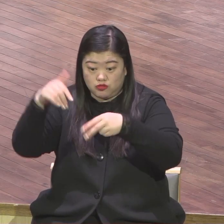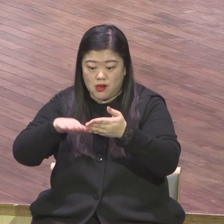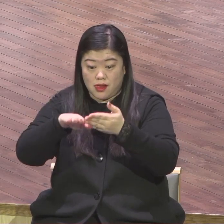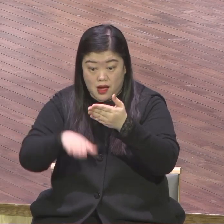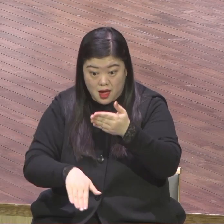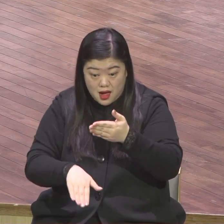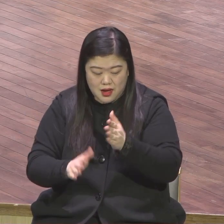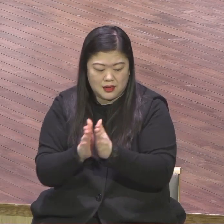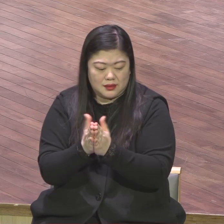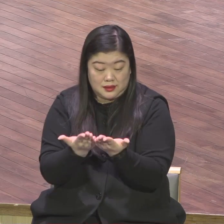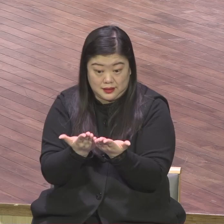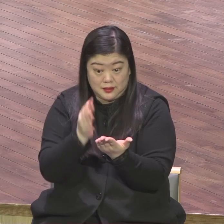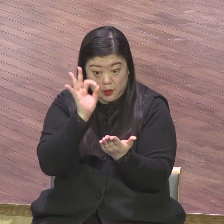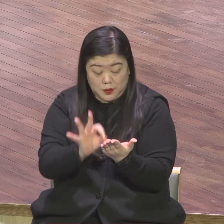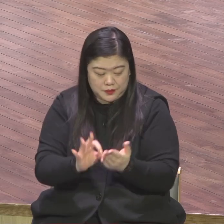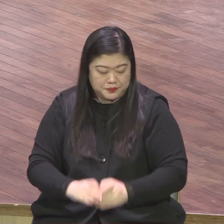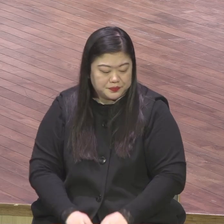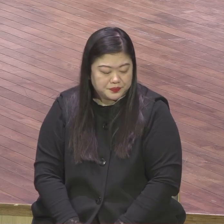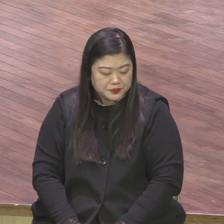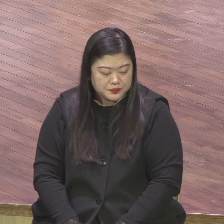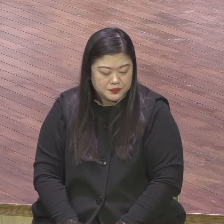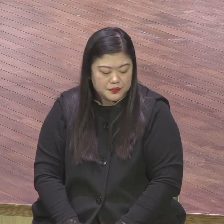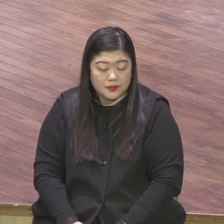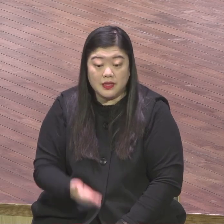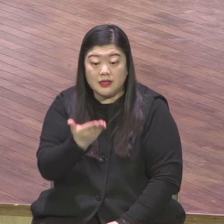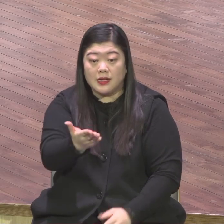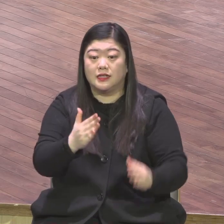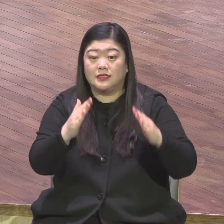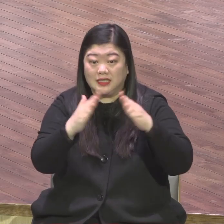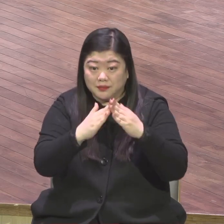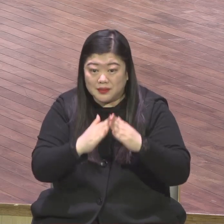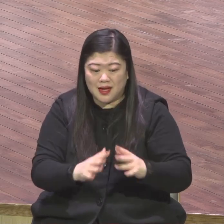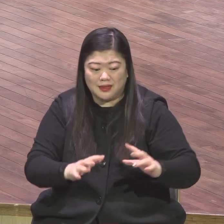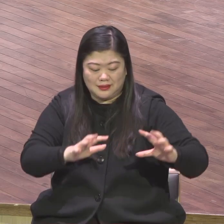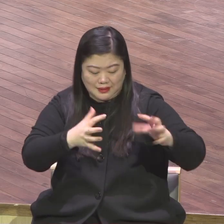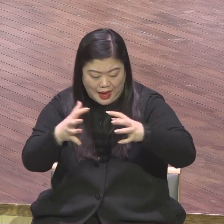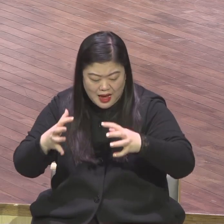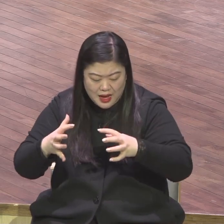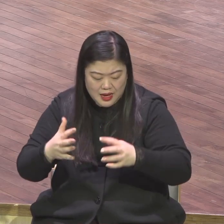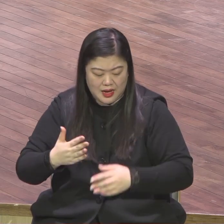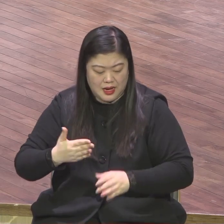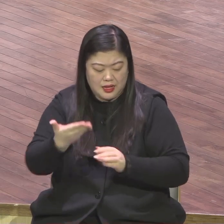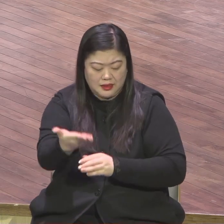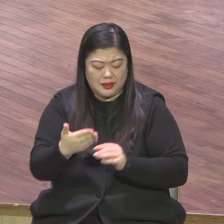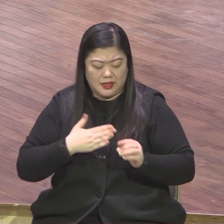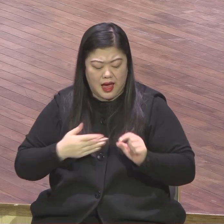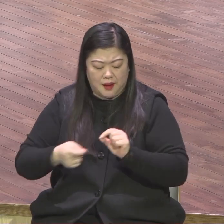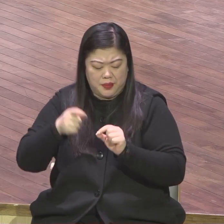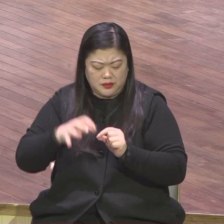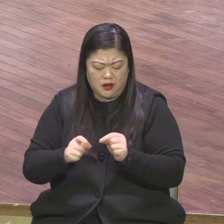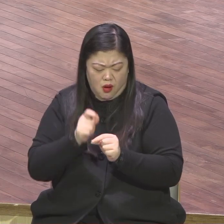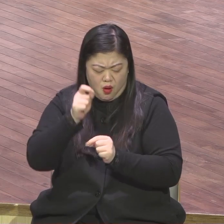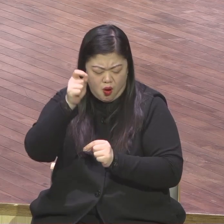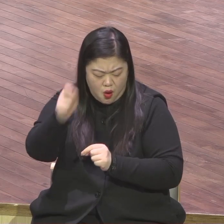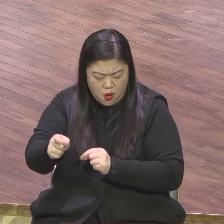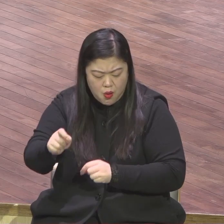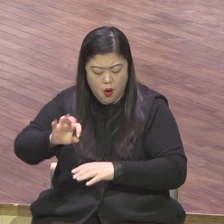맺으면서 이렇게 말씀하셨습니다 너 집과 너 나라가 내 앞에서 영원히 보존되고 너 왕위가 영원히